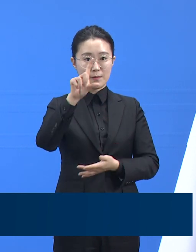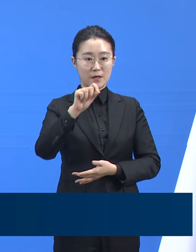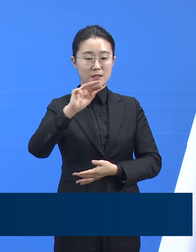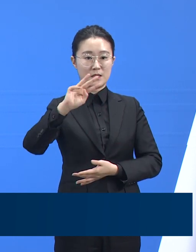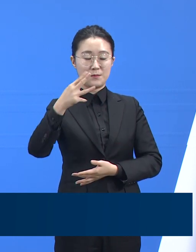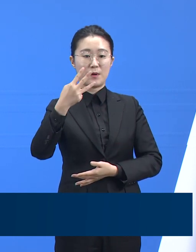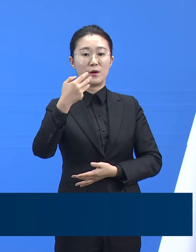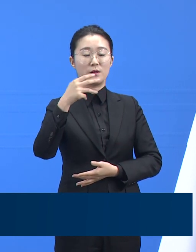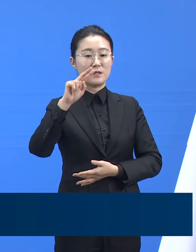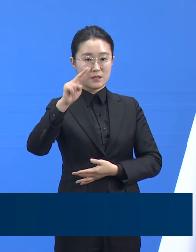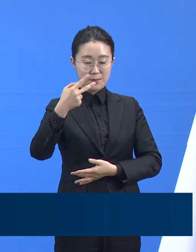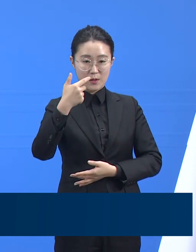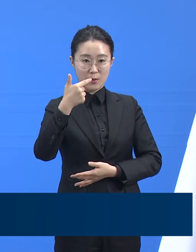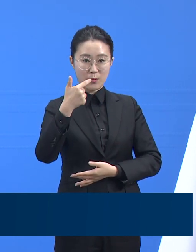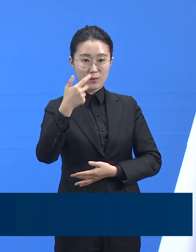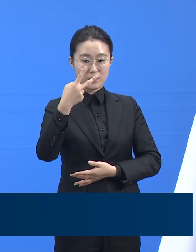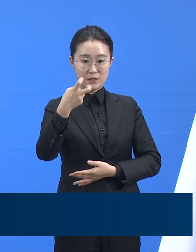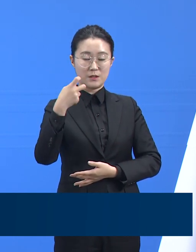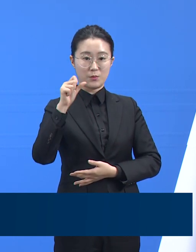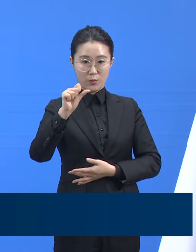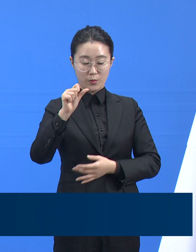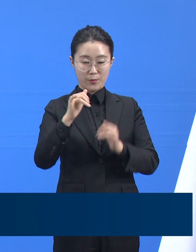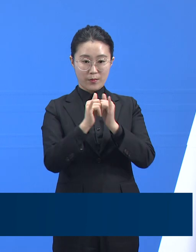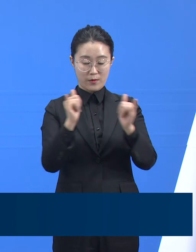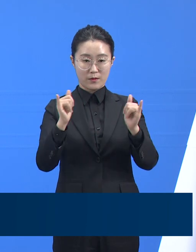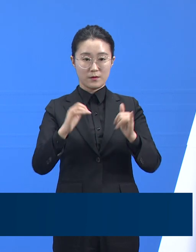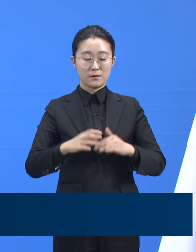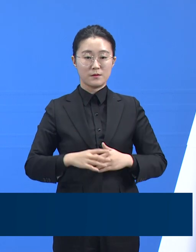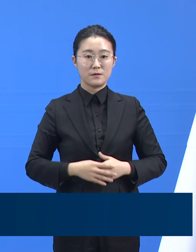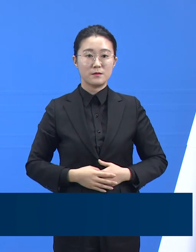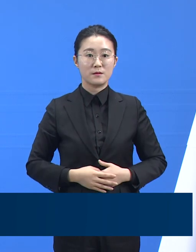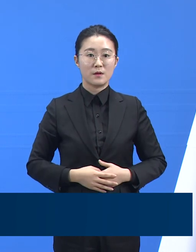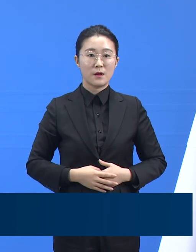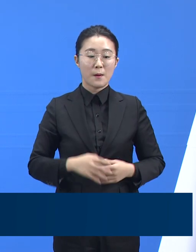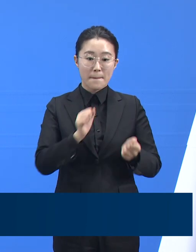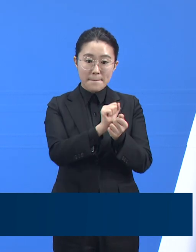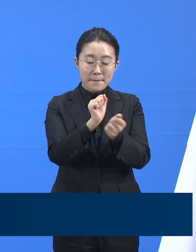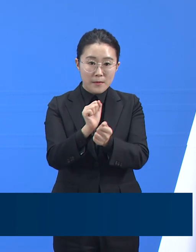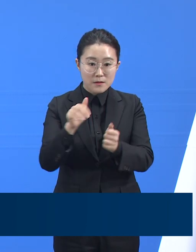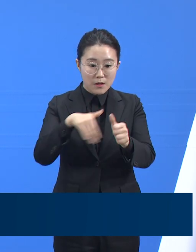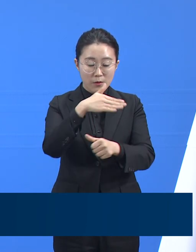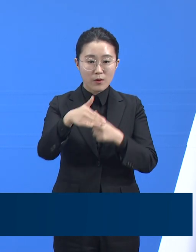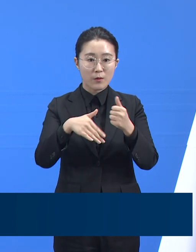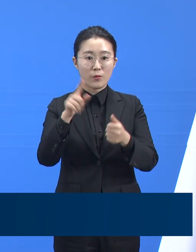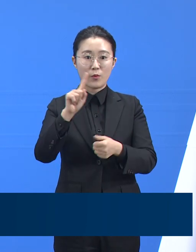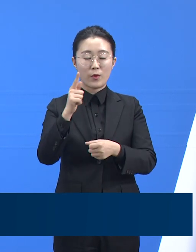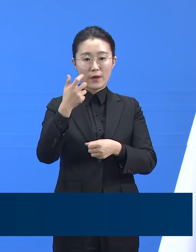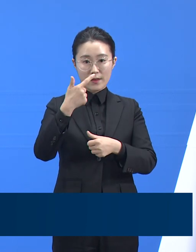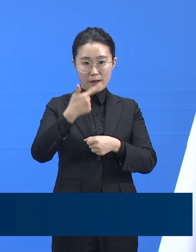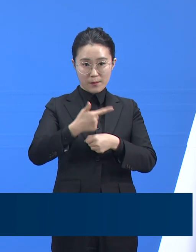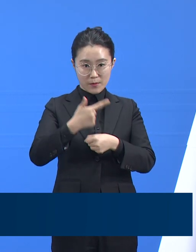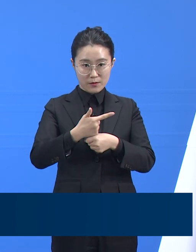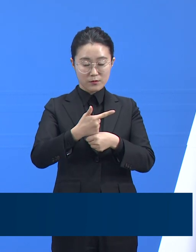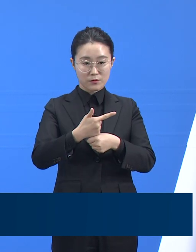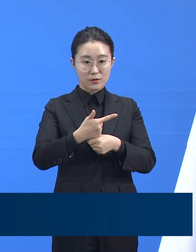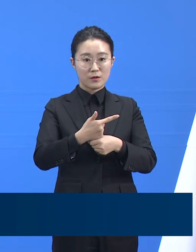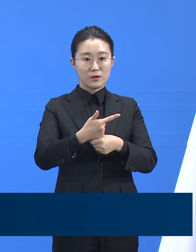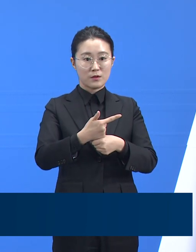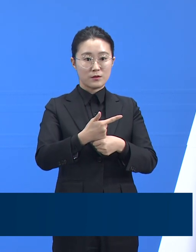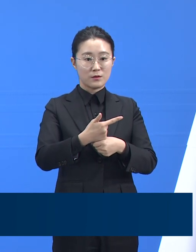26개 시군에서 확진자가 발생하였습니다. 감염 경로를 보면 남양주시 요양시설 관련 19명,